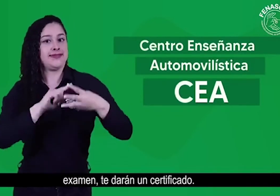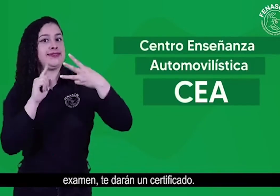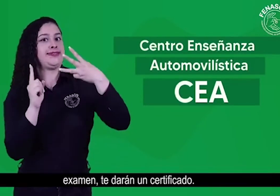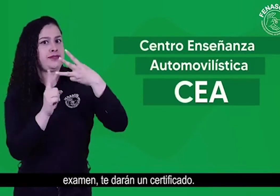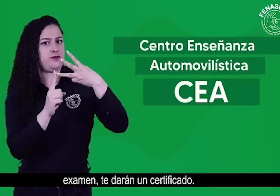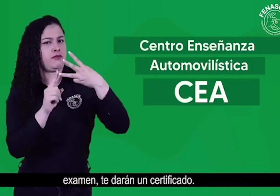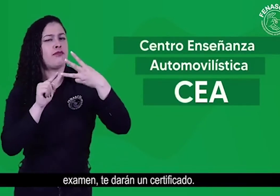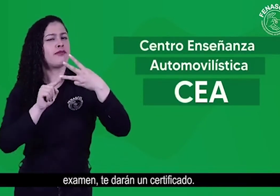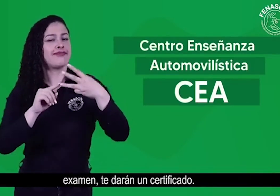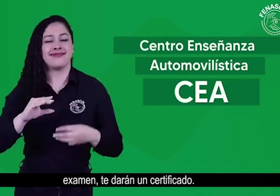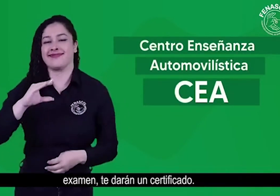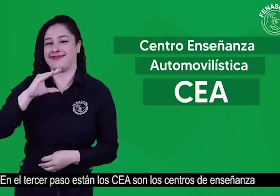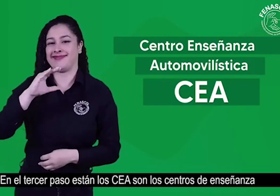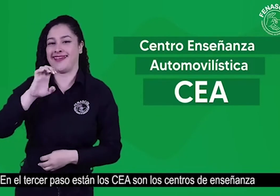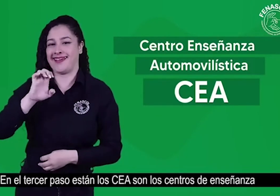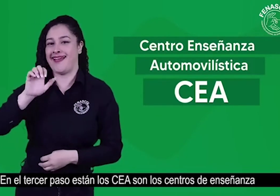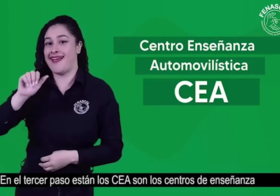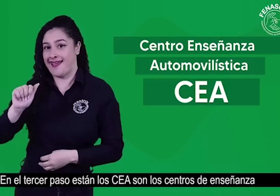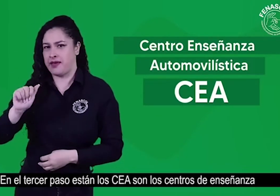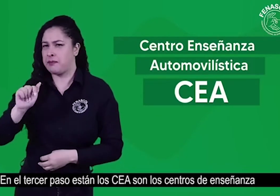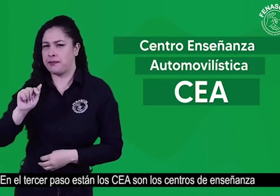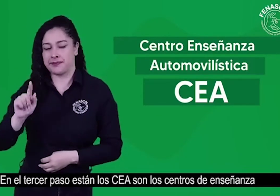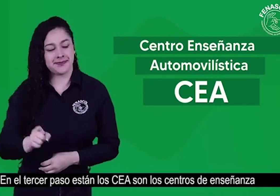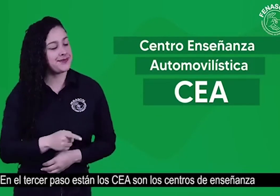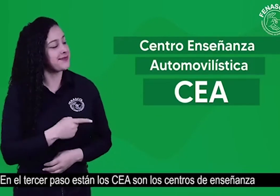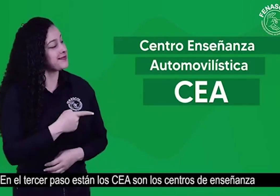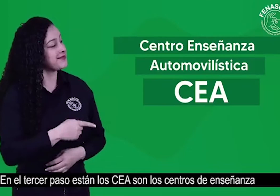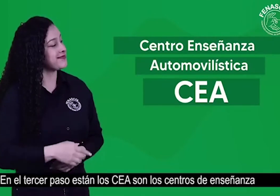certificado en el tercer paso están los CEA